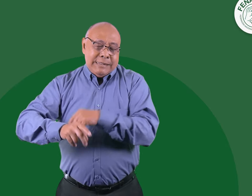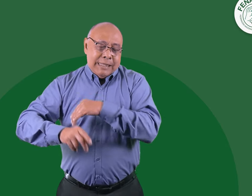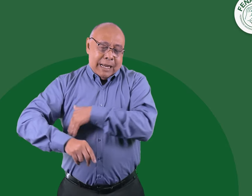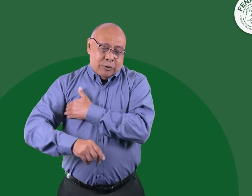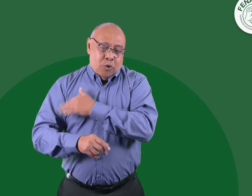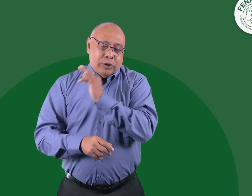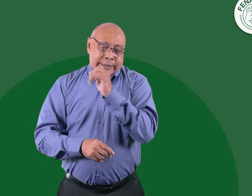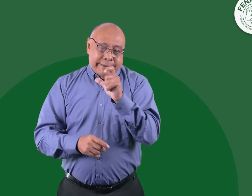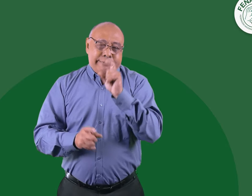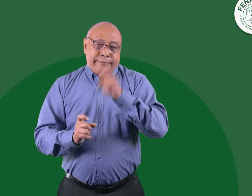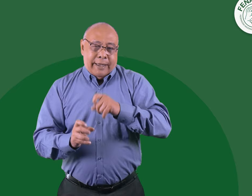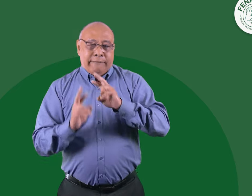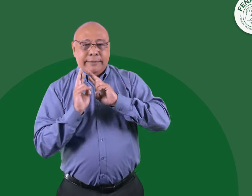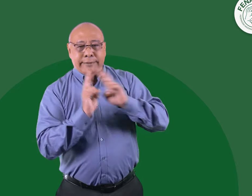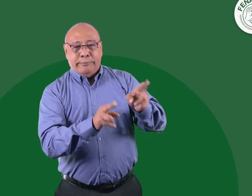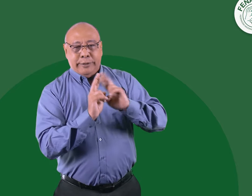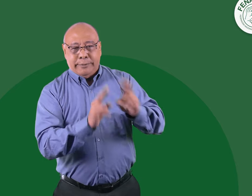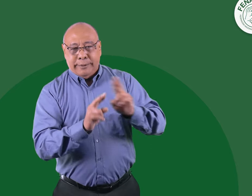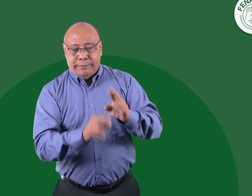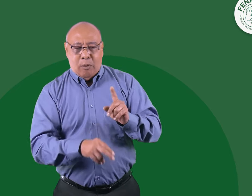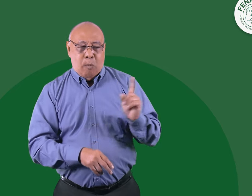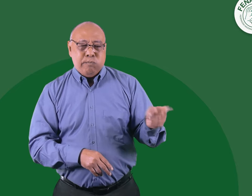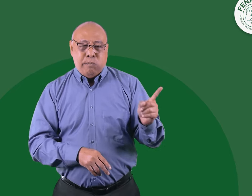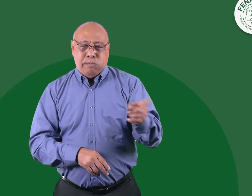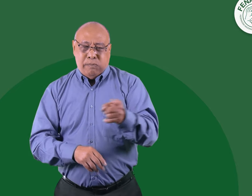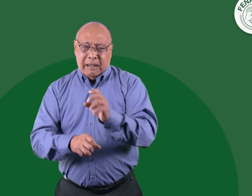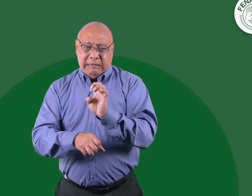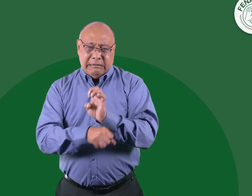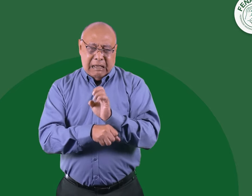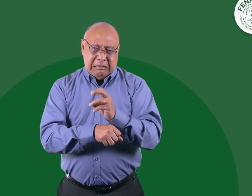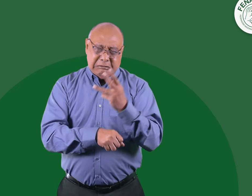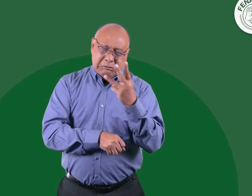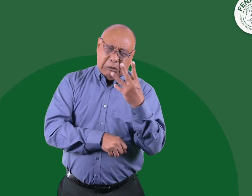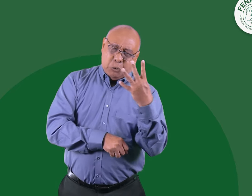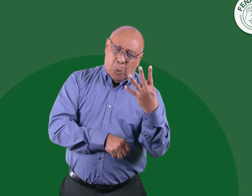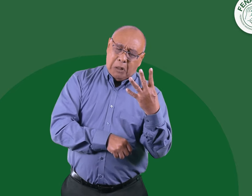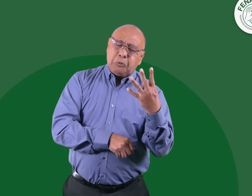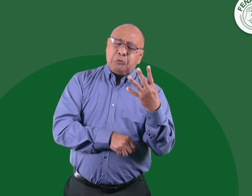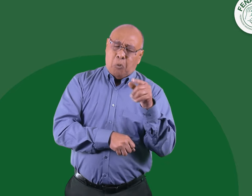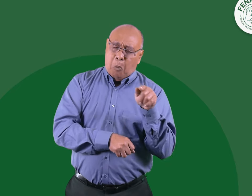todas las observaciones y sugerencias de alrededor de tres o cuatro entidades distintas.